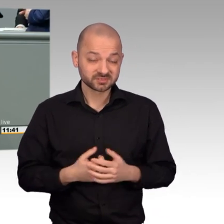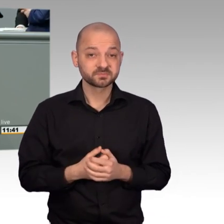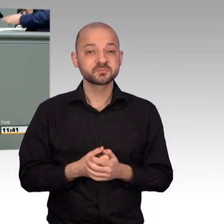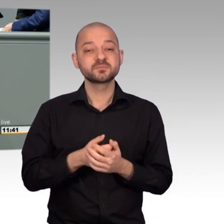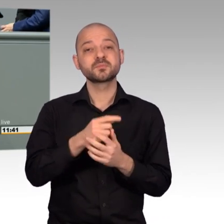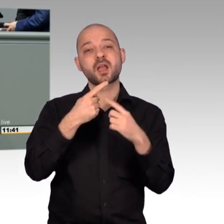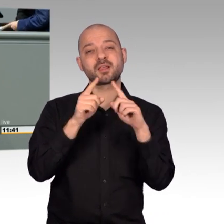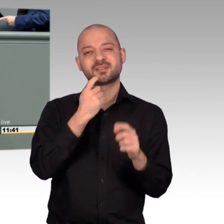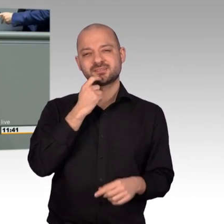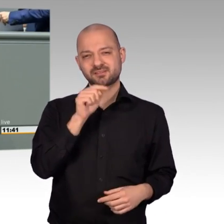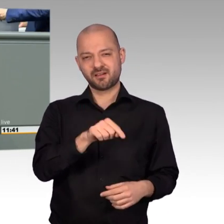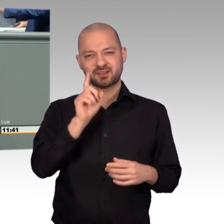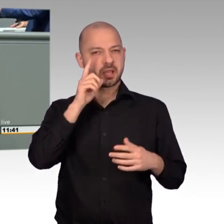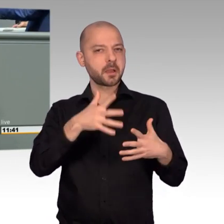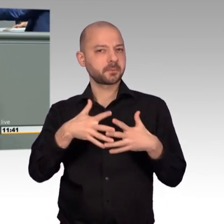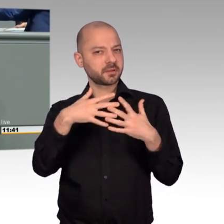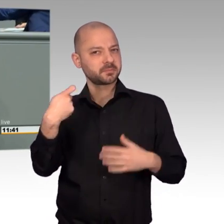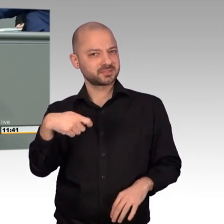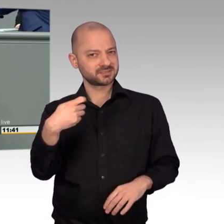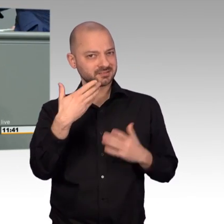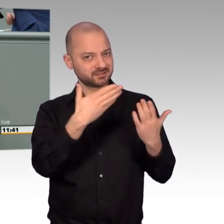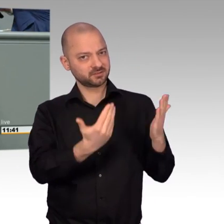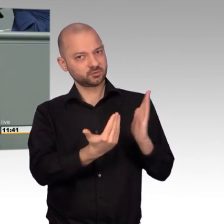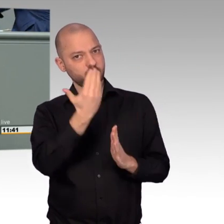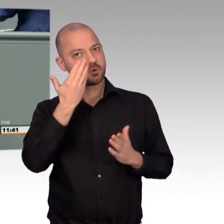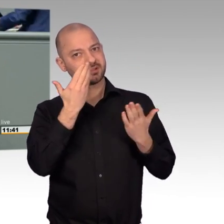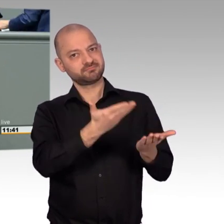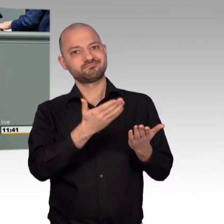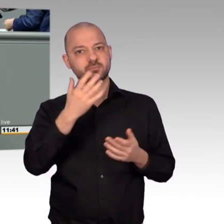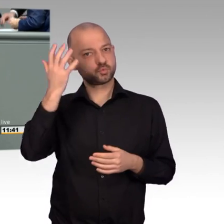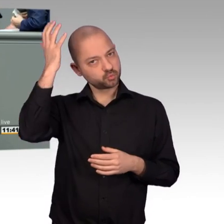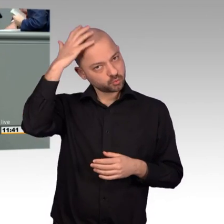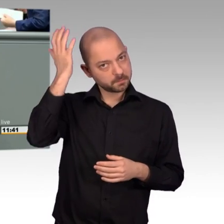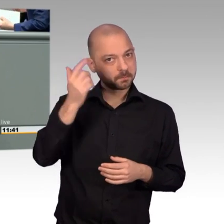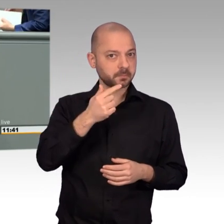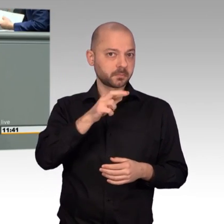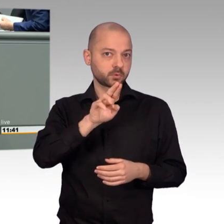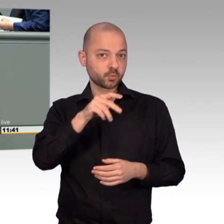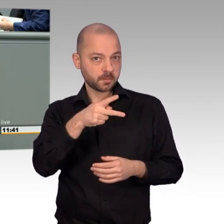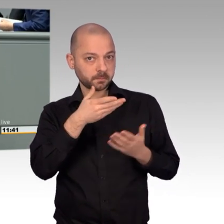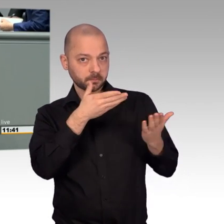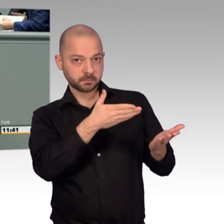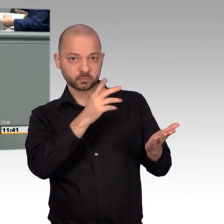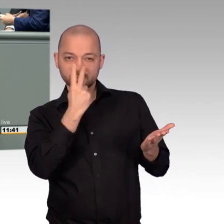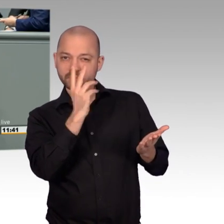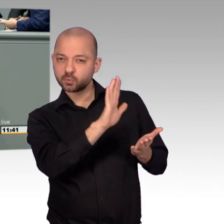dieser Region politisch engagieren, meine Damen und Herren. Die Wahl des US-Präsidenten Trump und seine politische